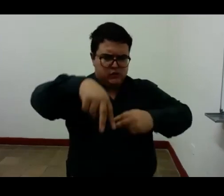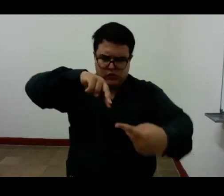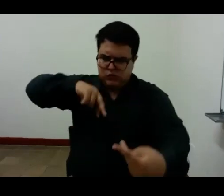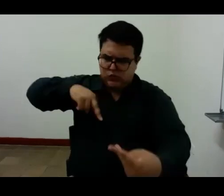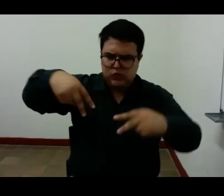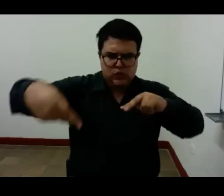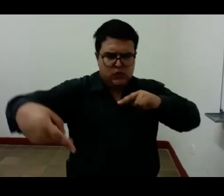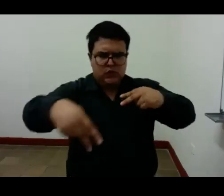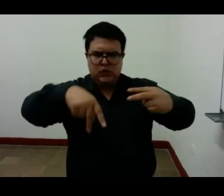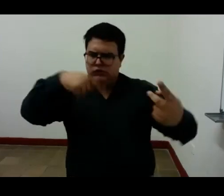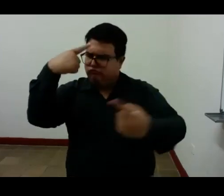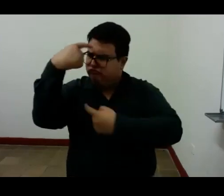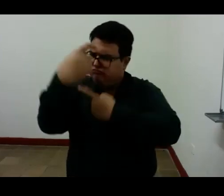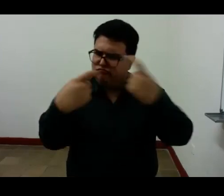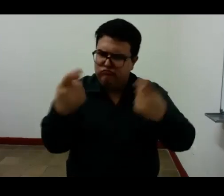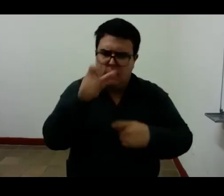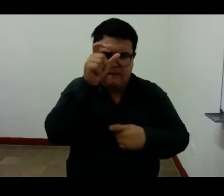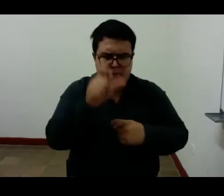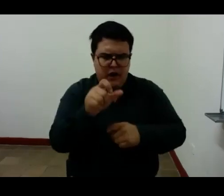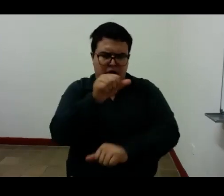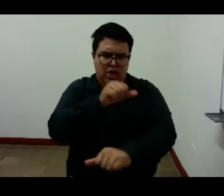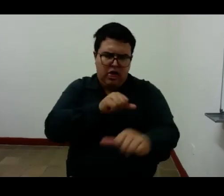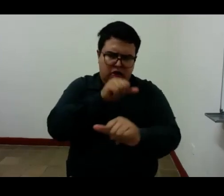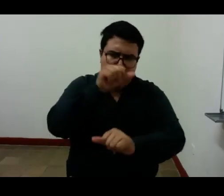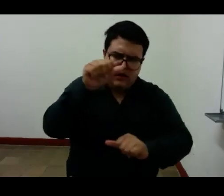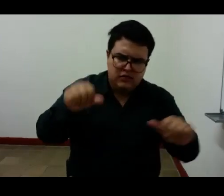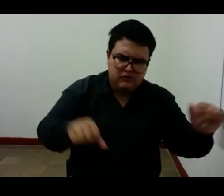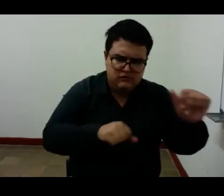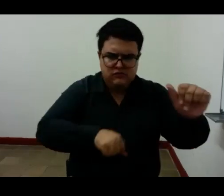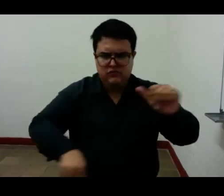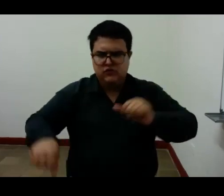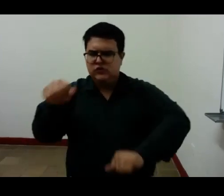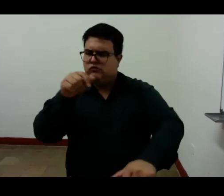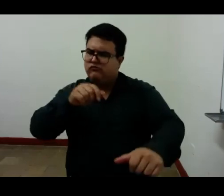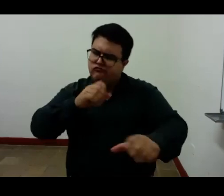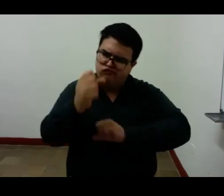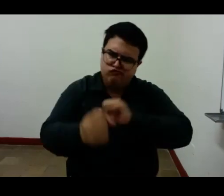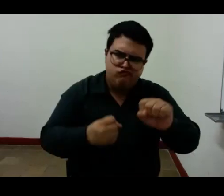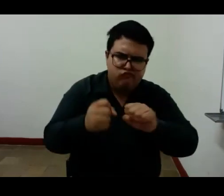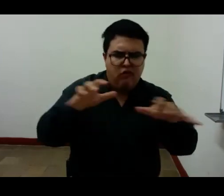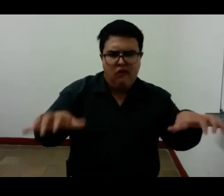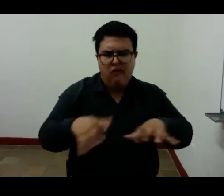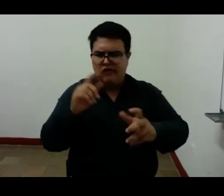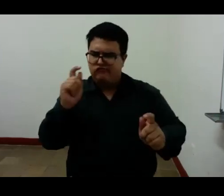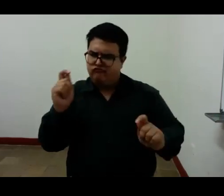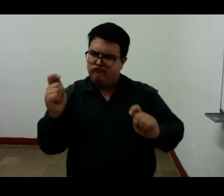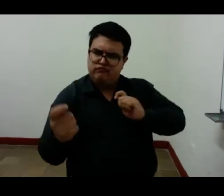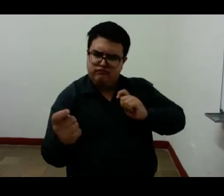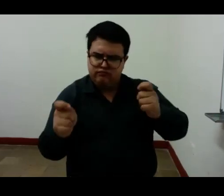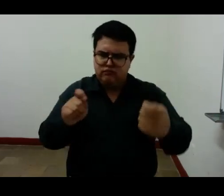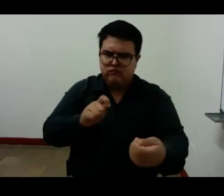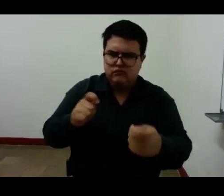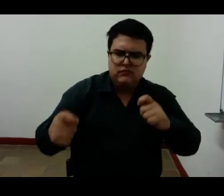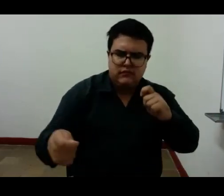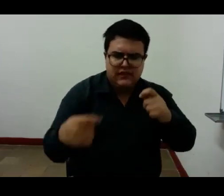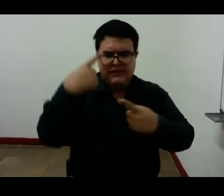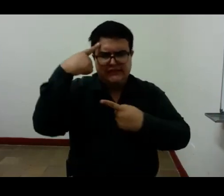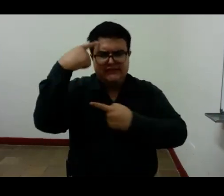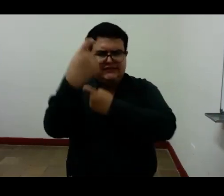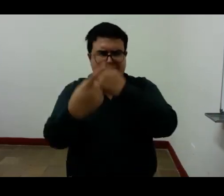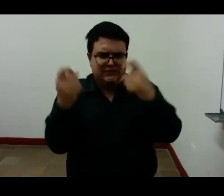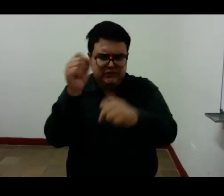persona en otra lengua en otro arte y preñado de un nuevo personaje